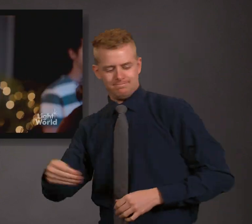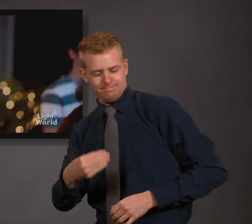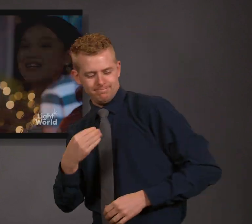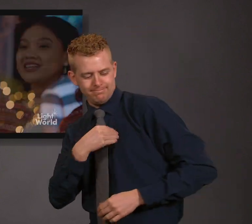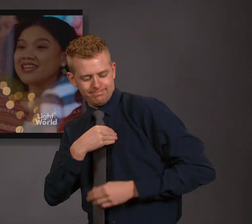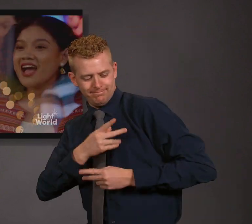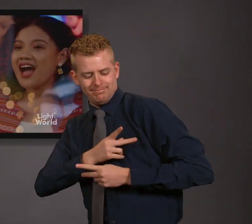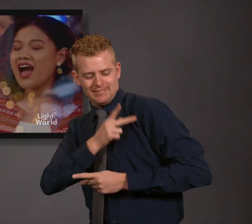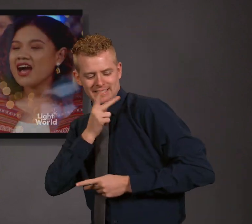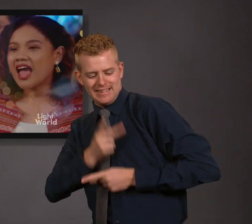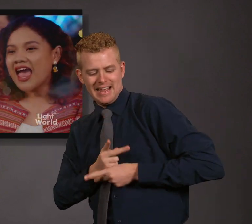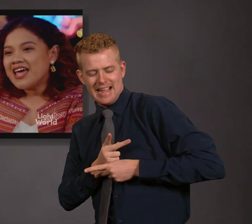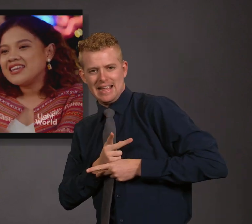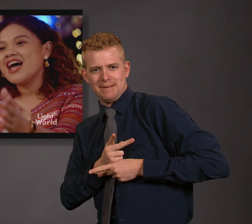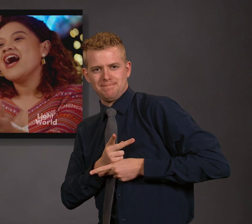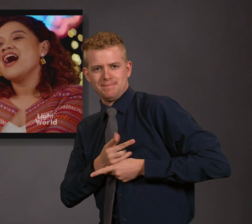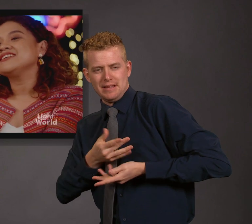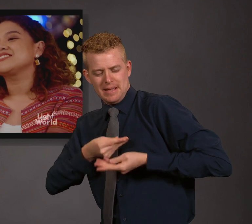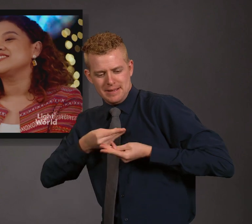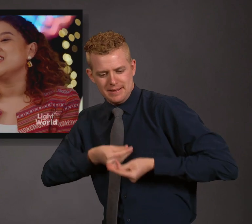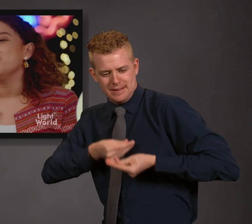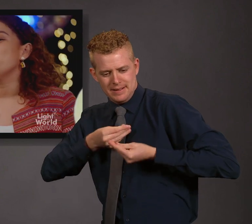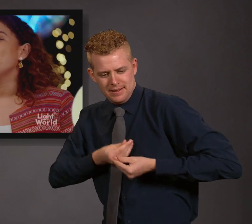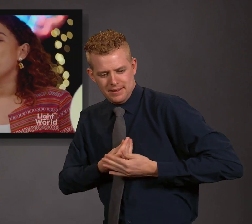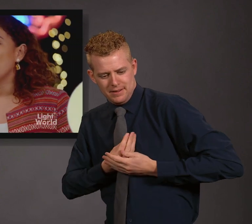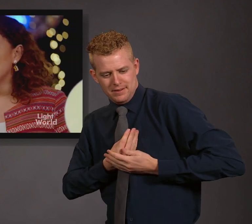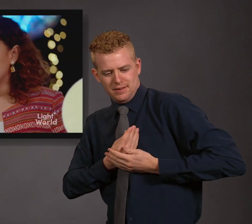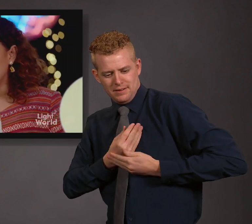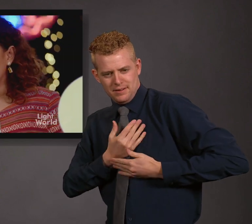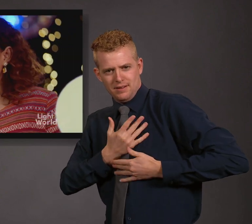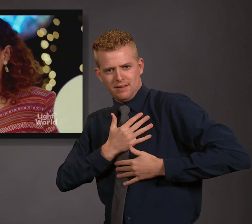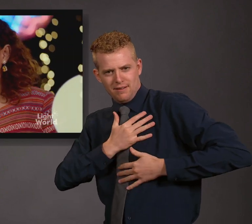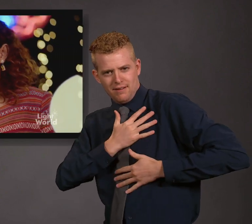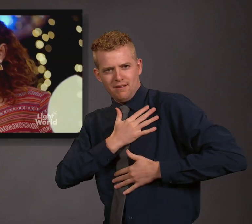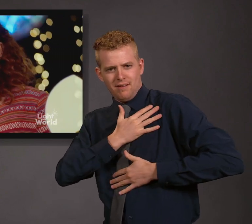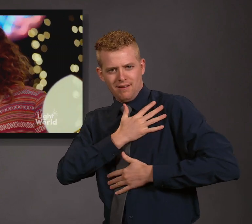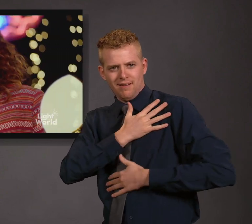liwanag niyang nasa'yo